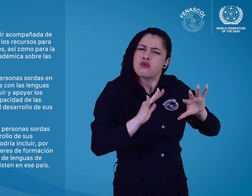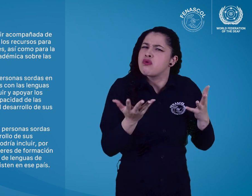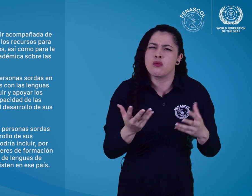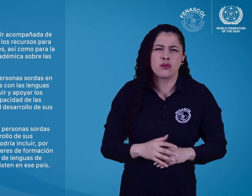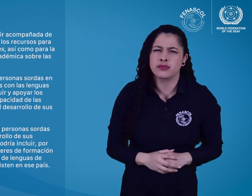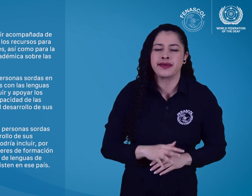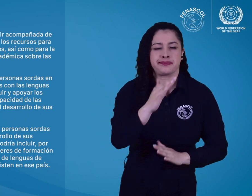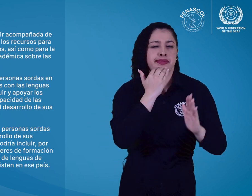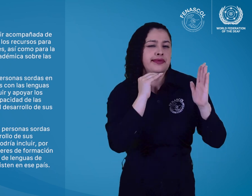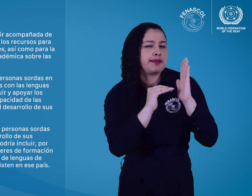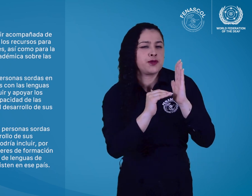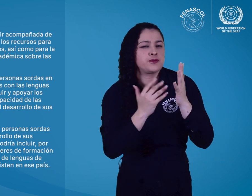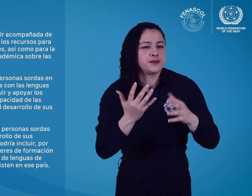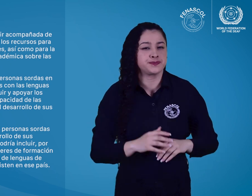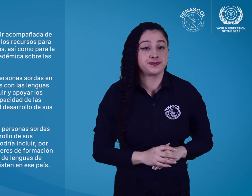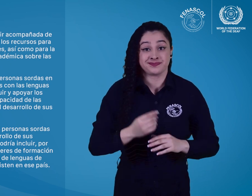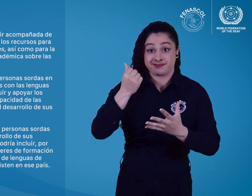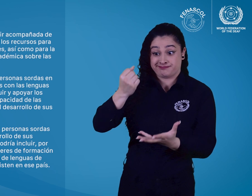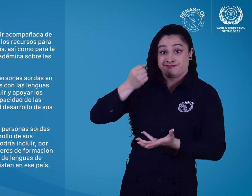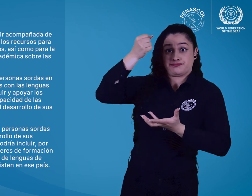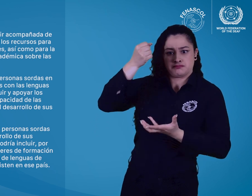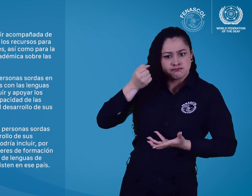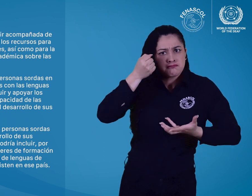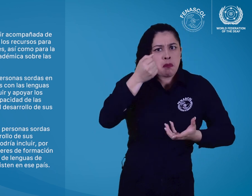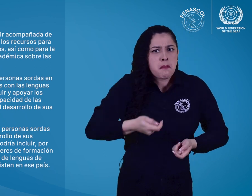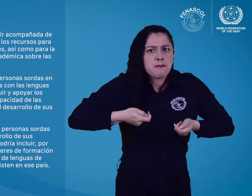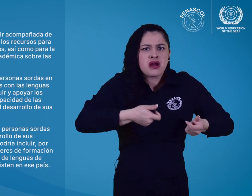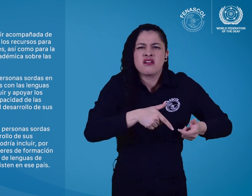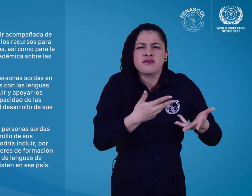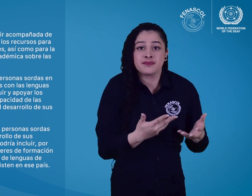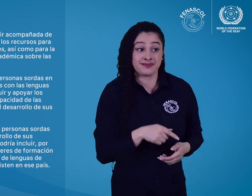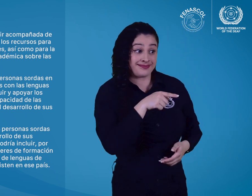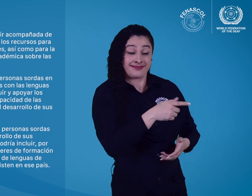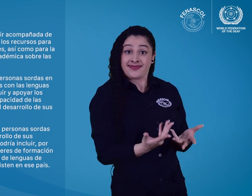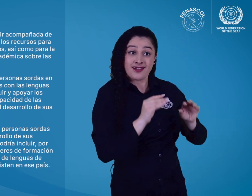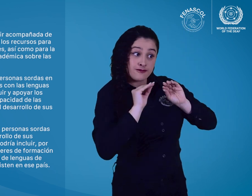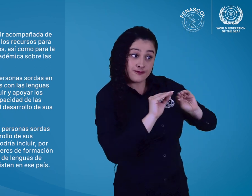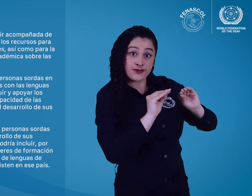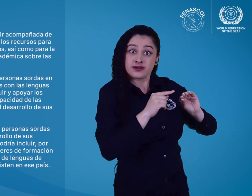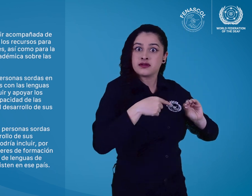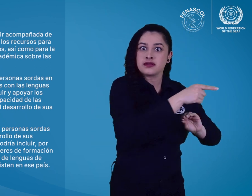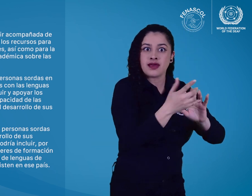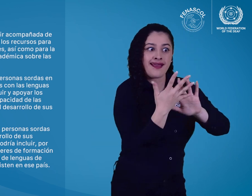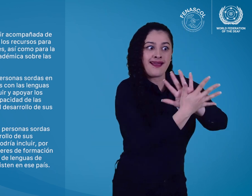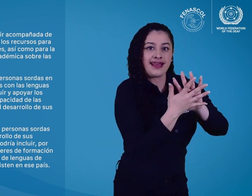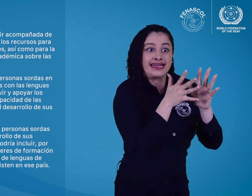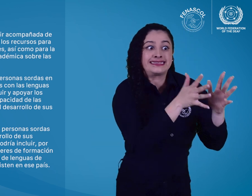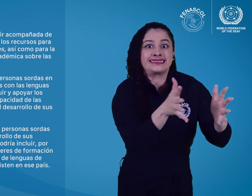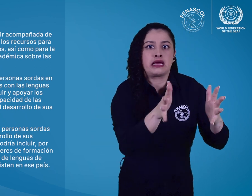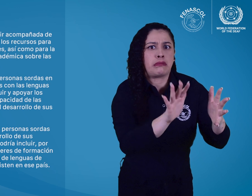Desarrollar la capacidad de las personas sordas para enseñar y liderar el desarrollo de sus